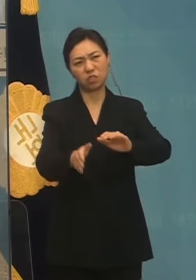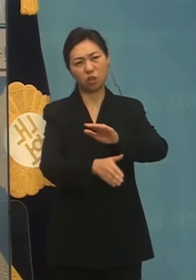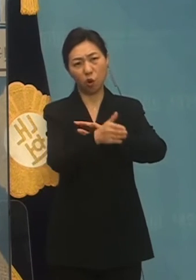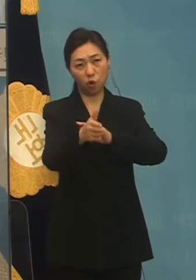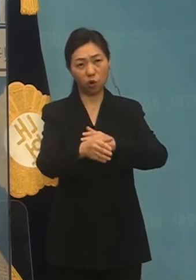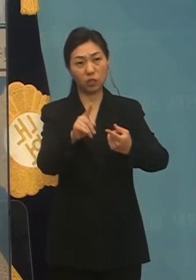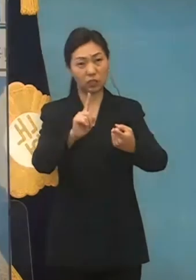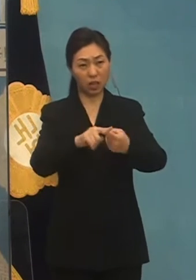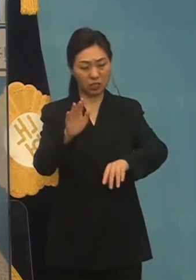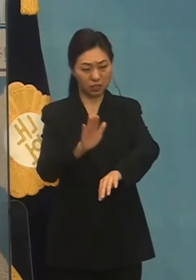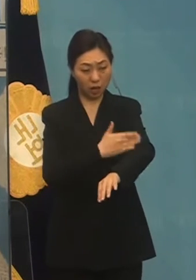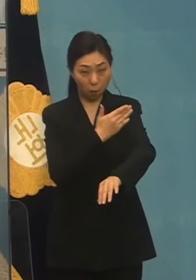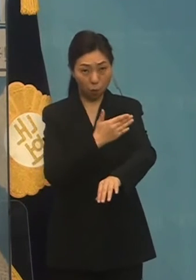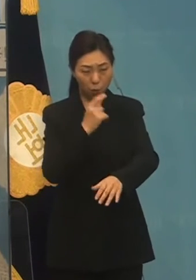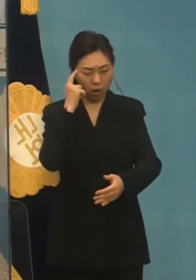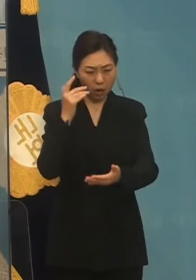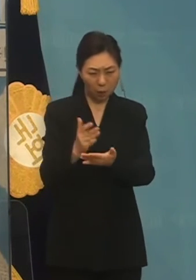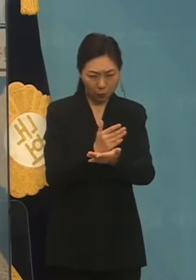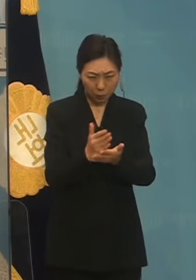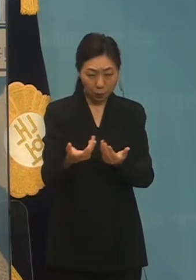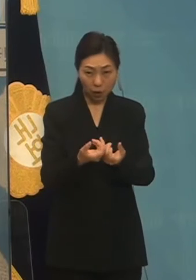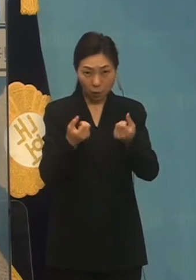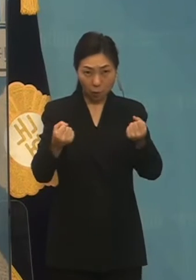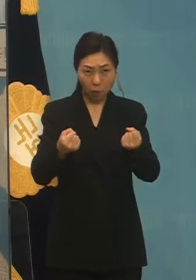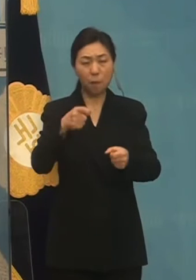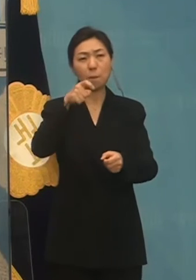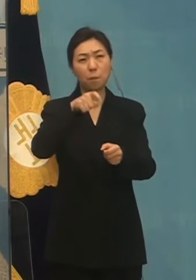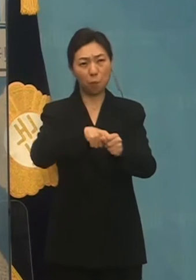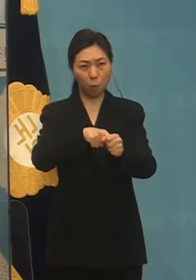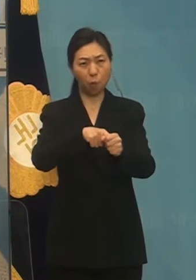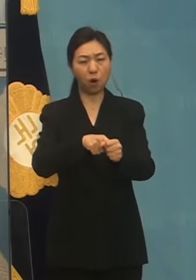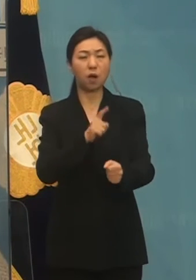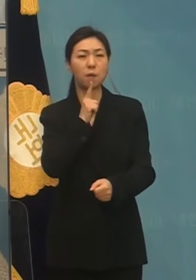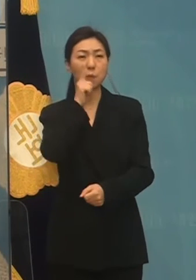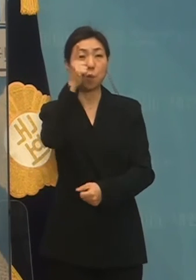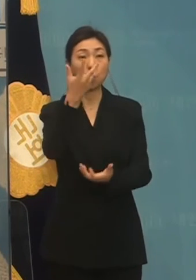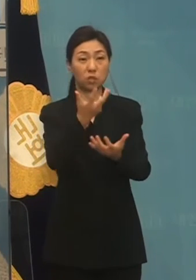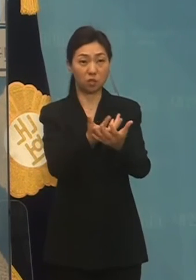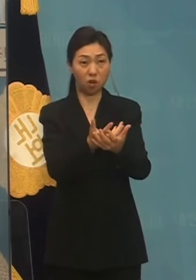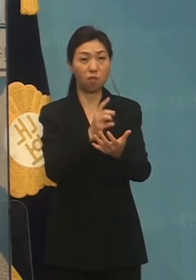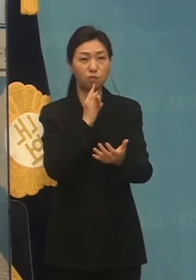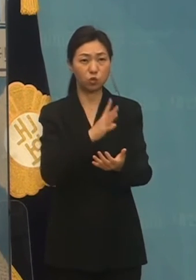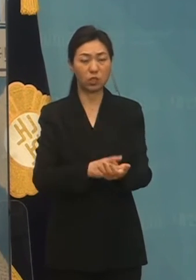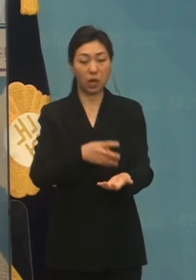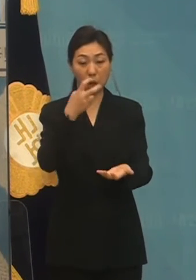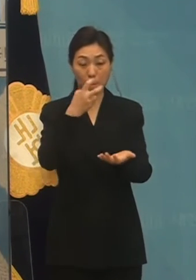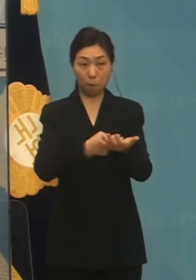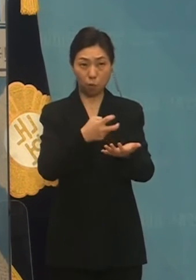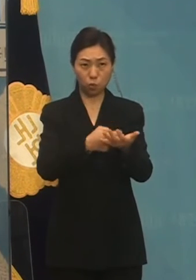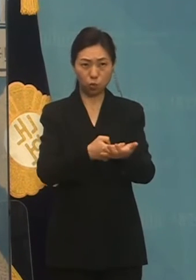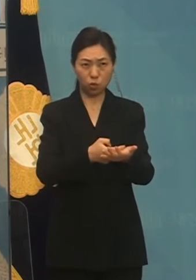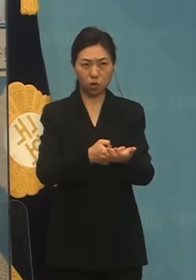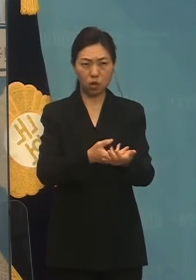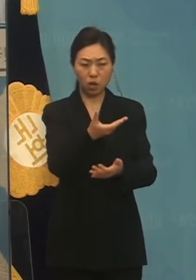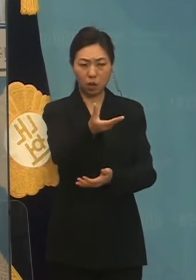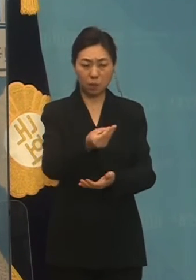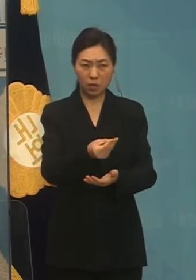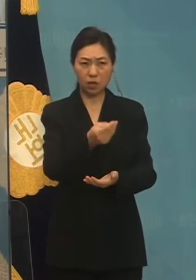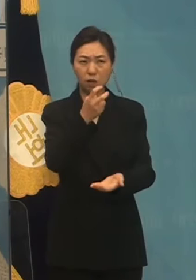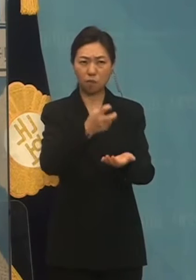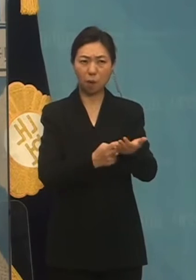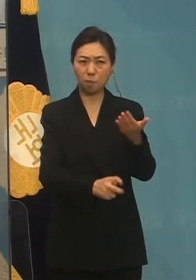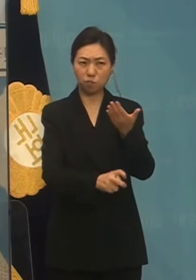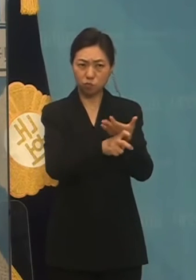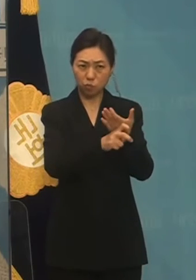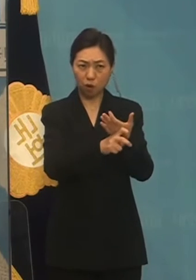분류하기 위한 시시로 작성된 보고서인지 법적으로 대출의 2억 여부를 판단하기 위한